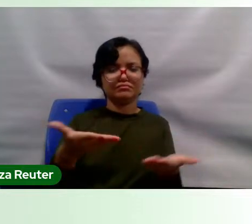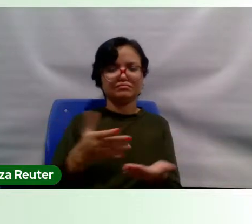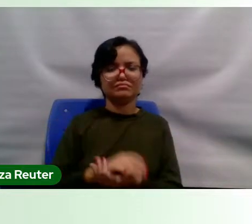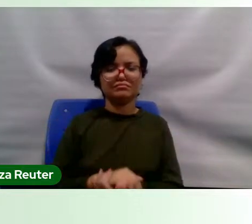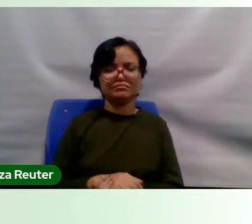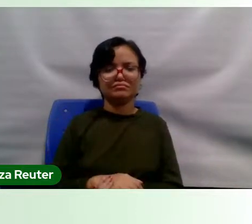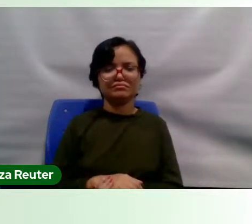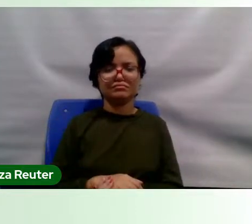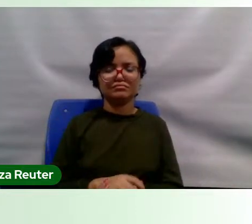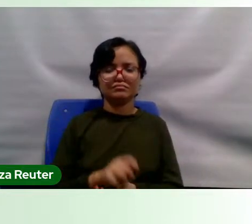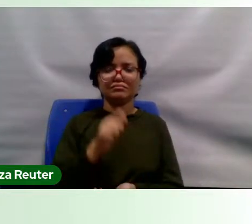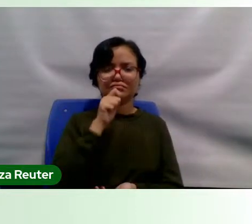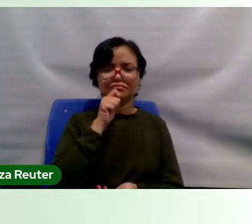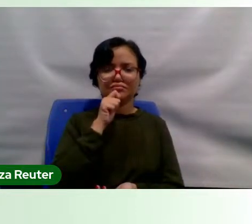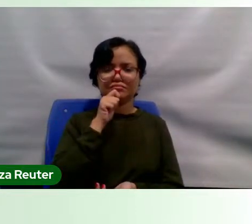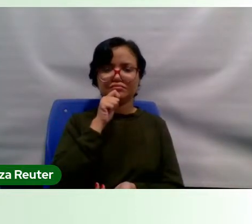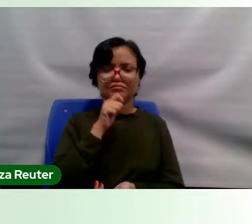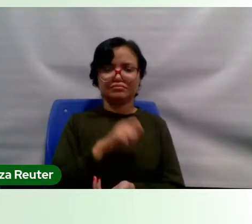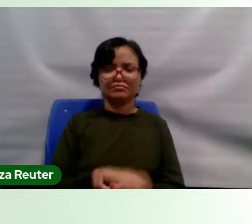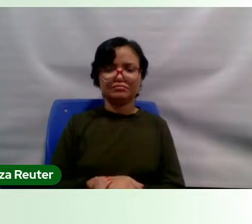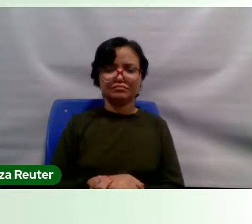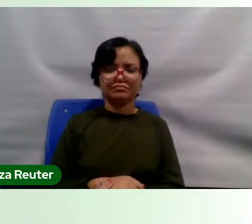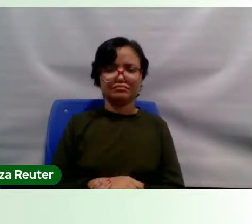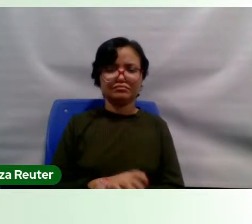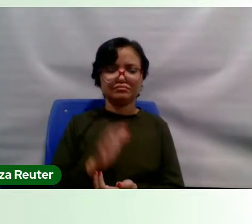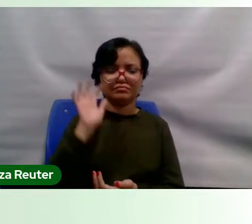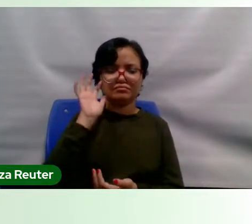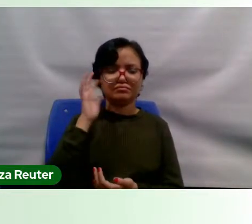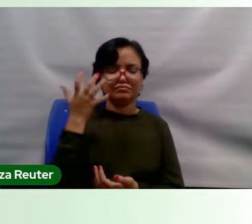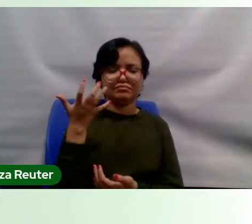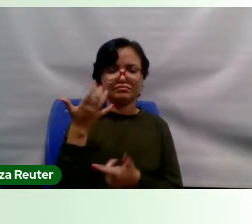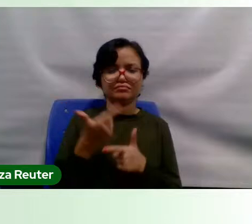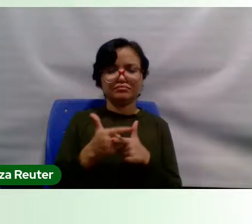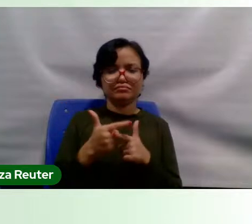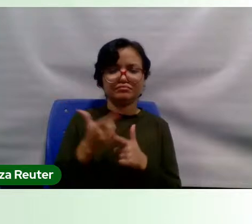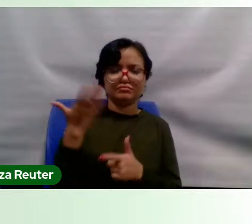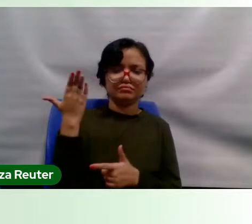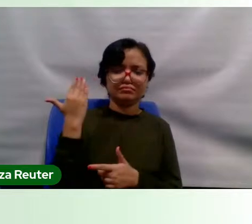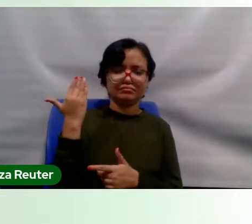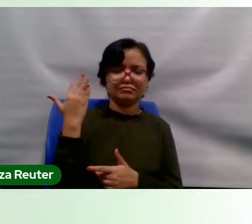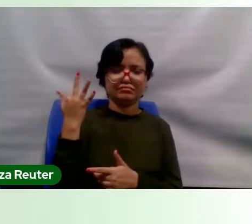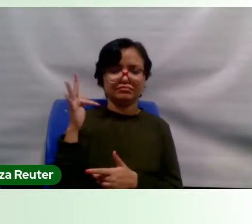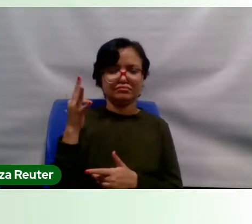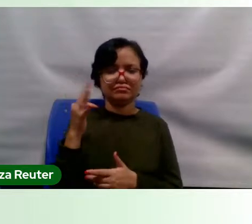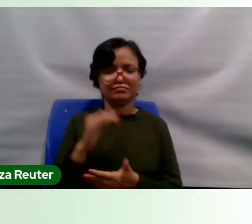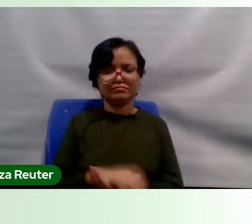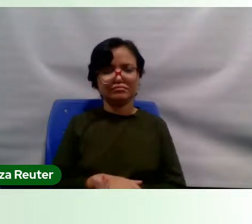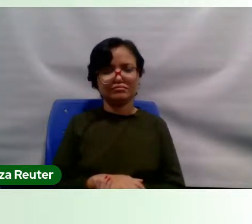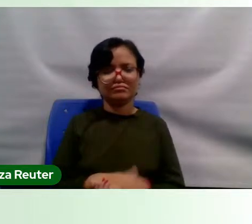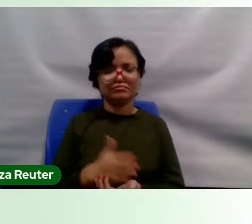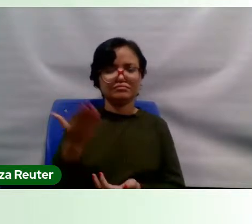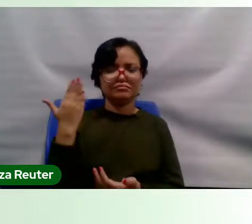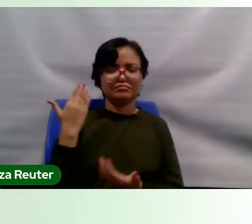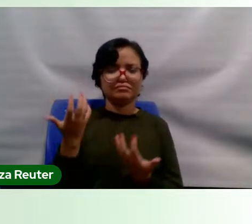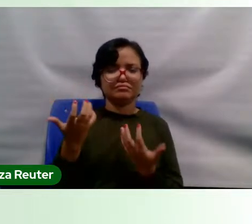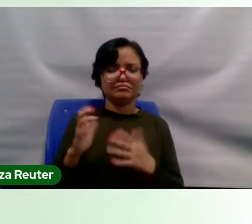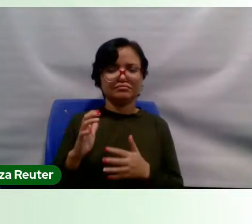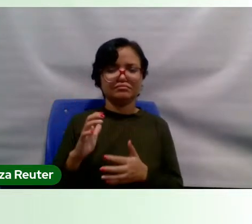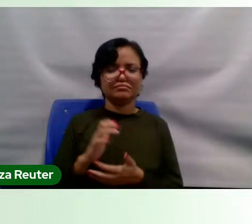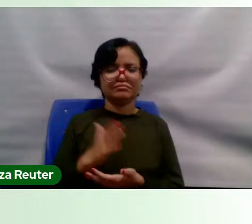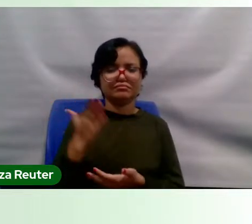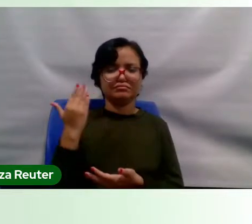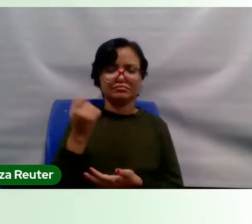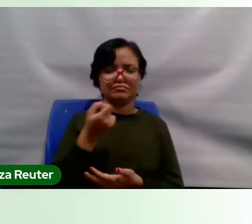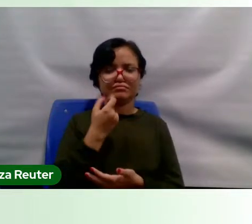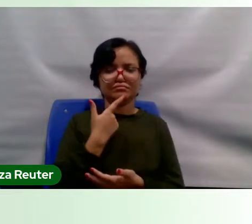ainda em traumas não resolvidas, são passados dolorosos, são passados que não querem passar. E eu